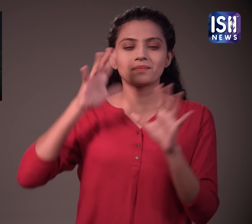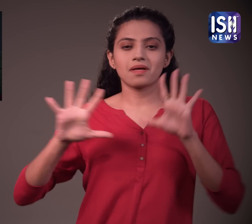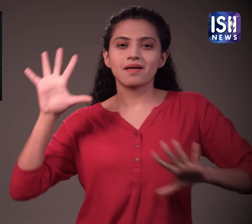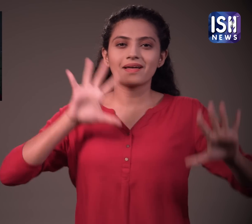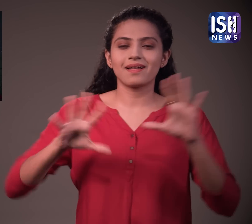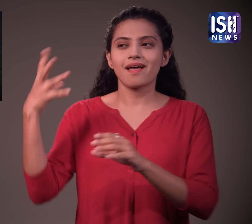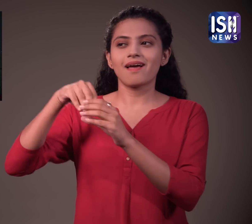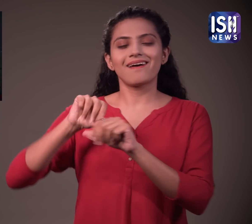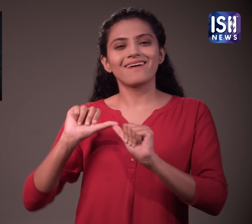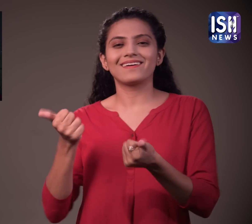जुड़ेंगे।